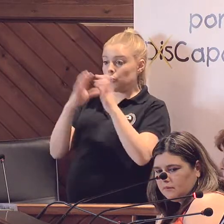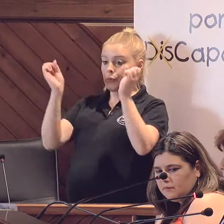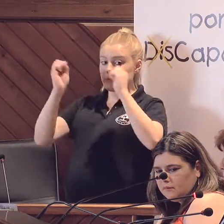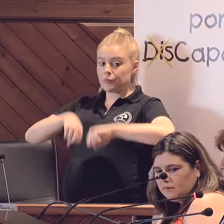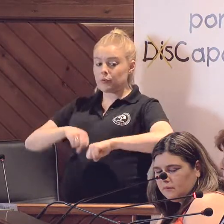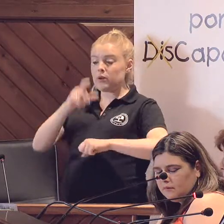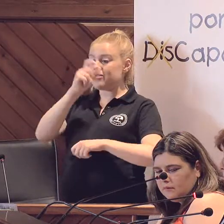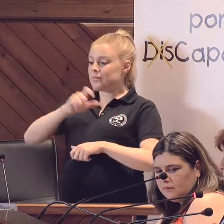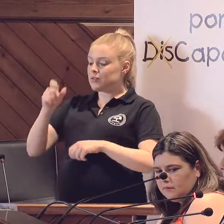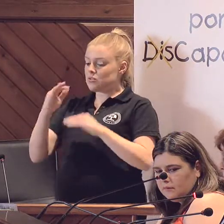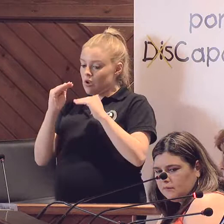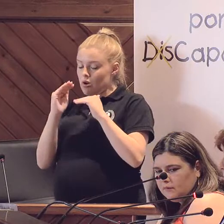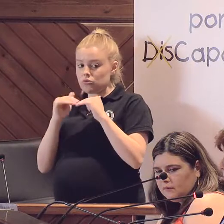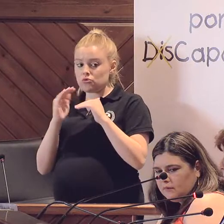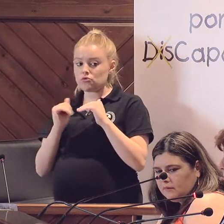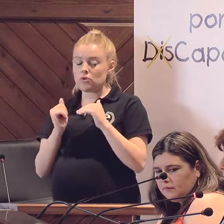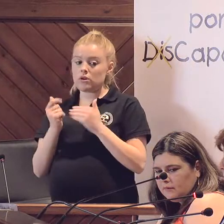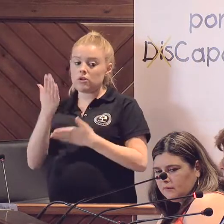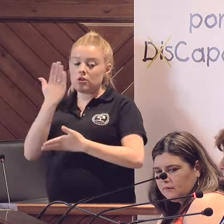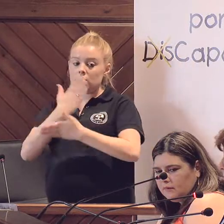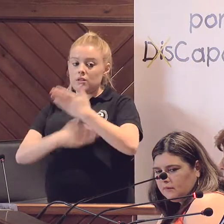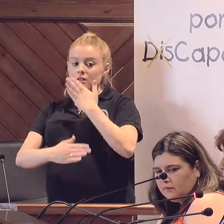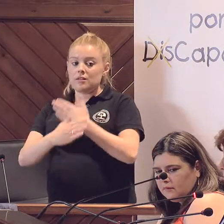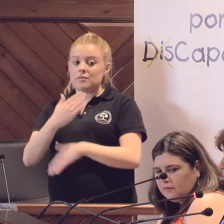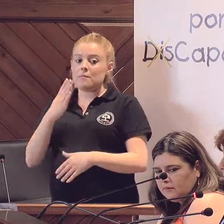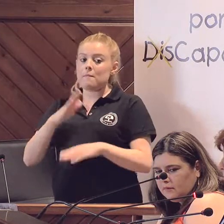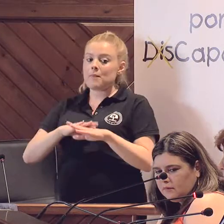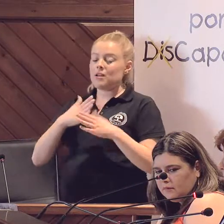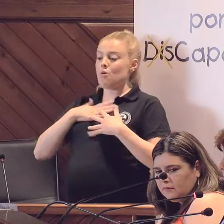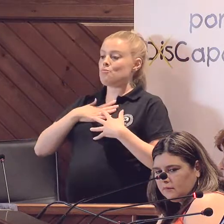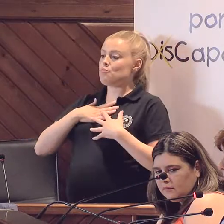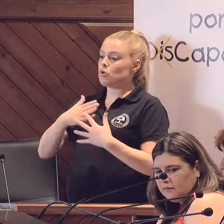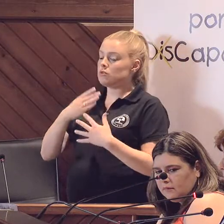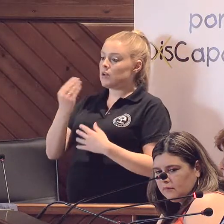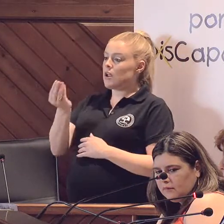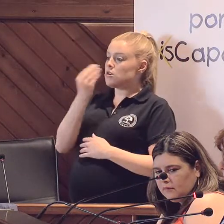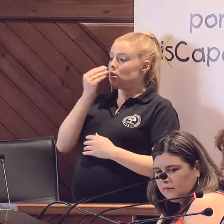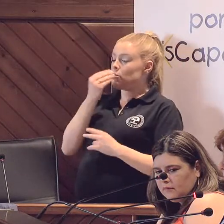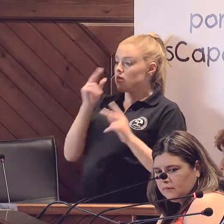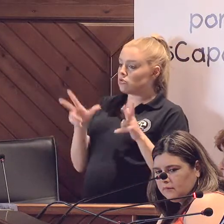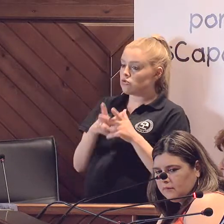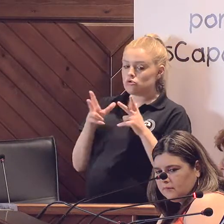de personas usuarias discapacitadas para que vinieran a ser voluntarias al comedor social.